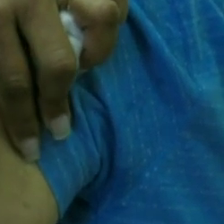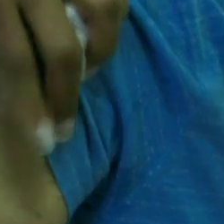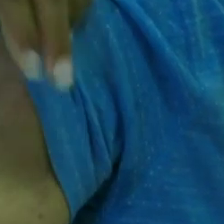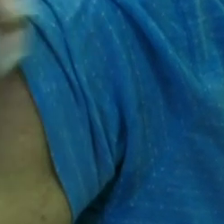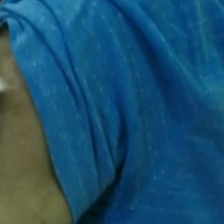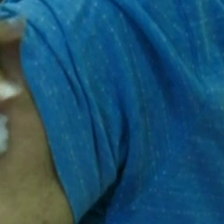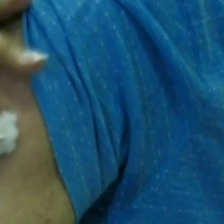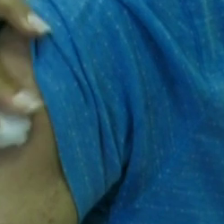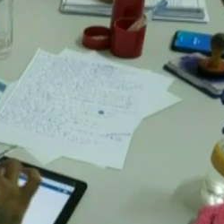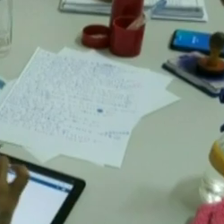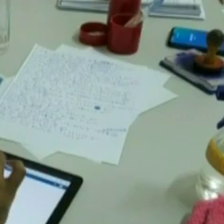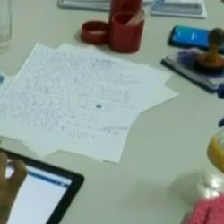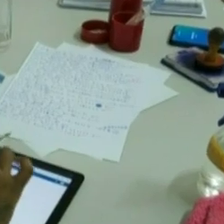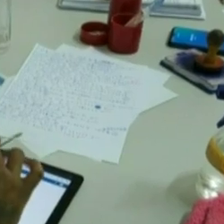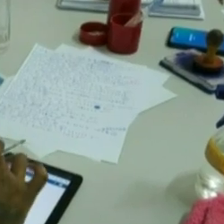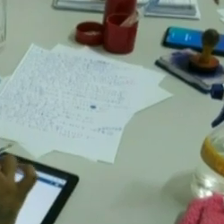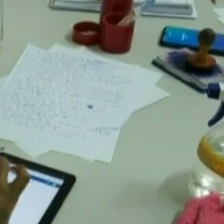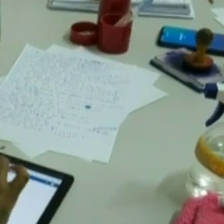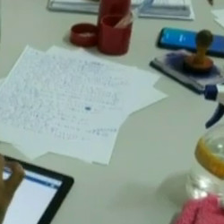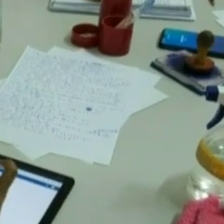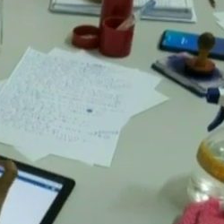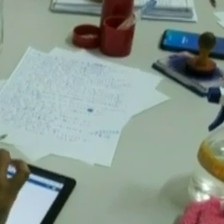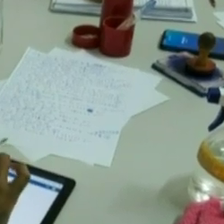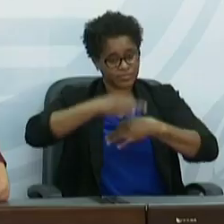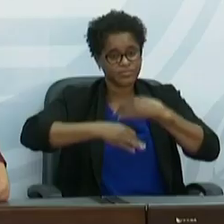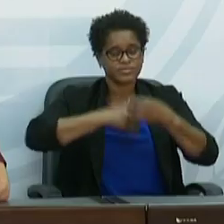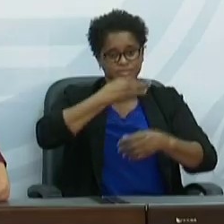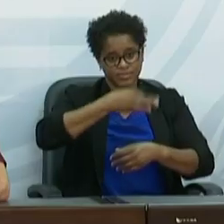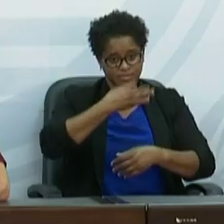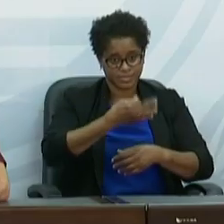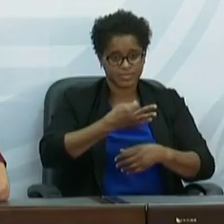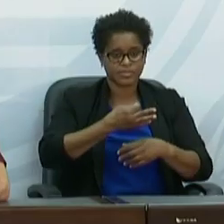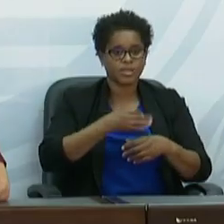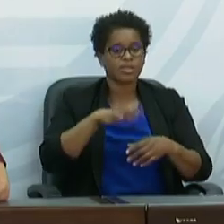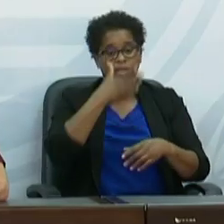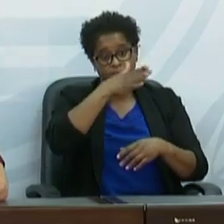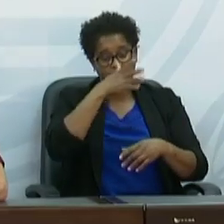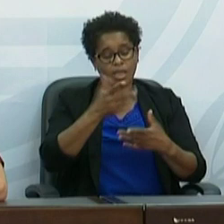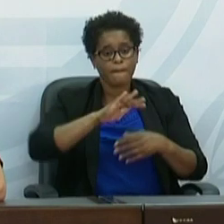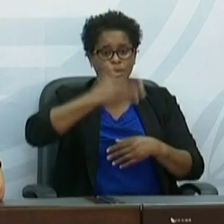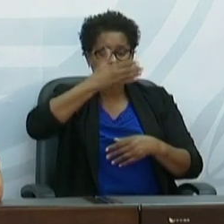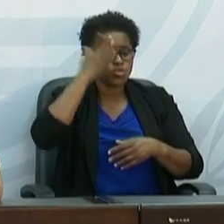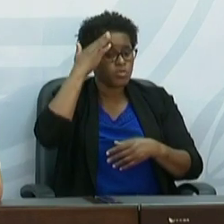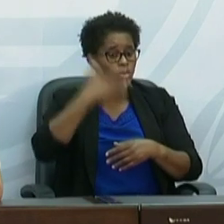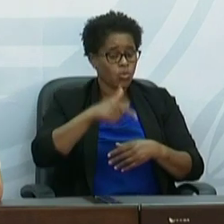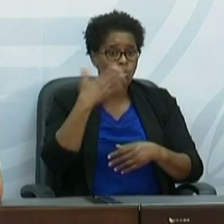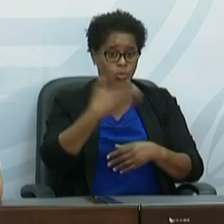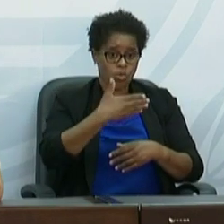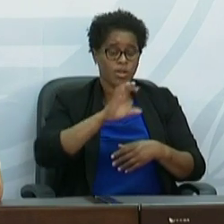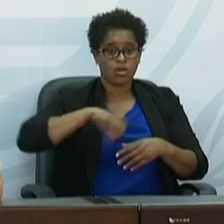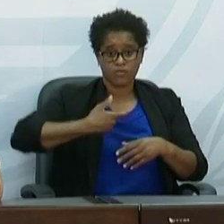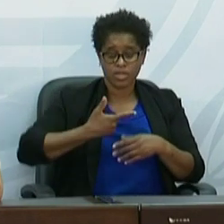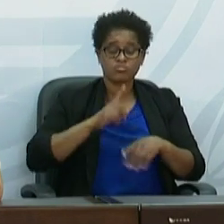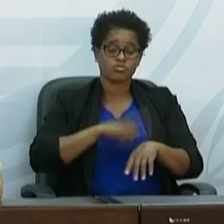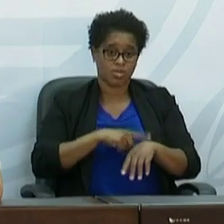procura por vacinas tem sido uma prioridade das autoridades do país. A prioridade número um para Cabo Verde, neste momento, são as vacinas.